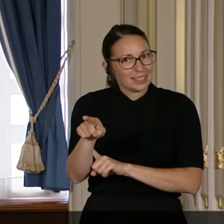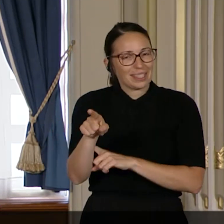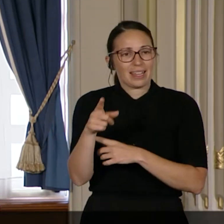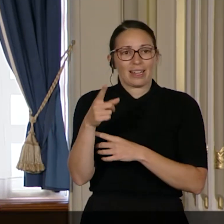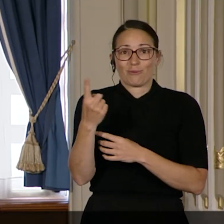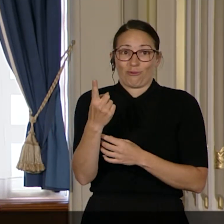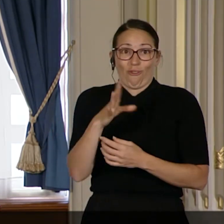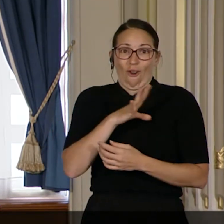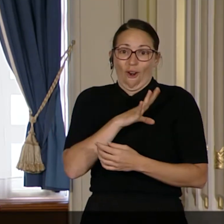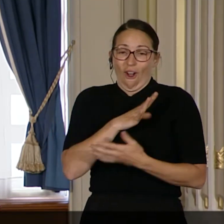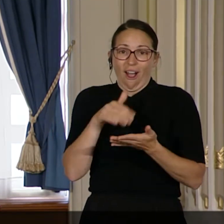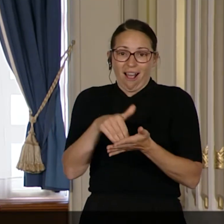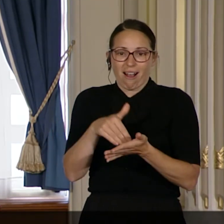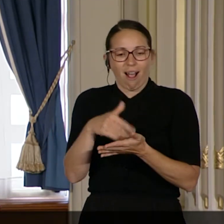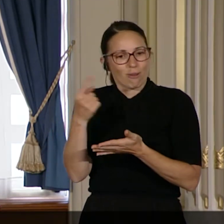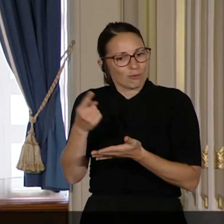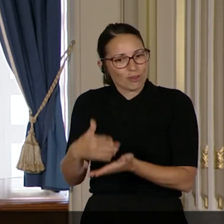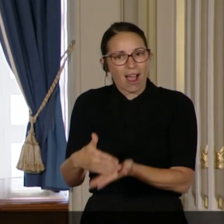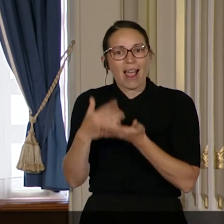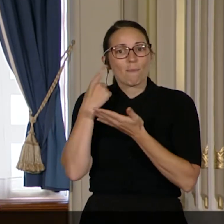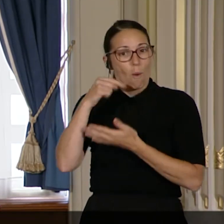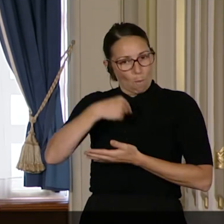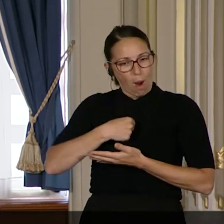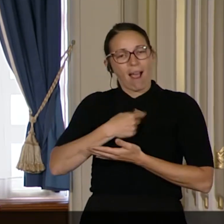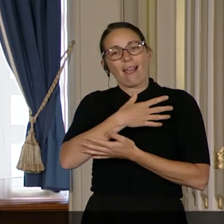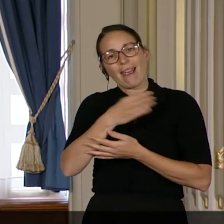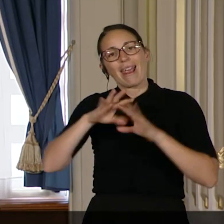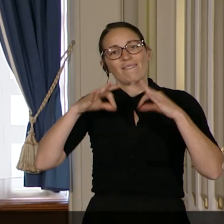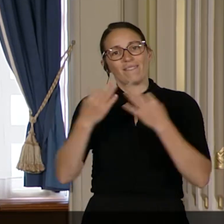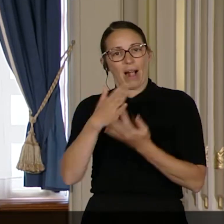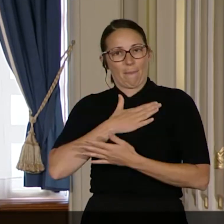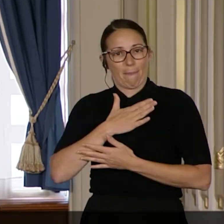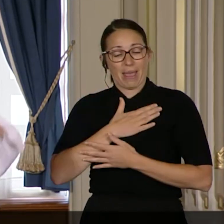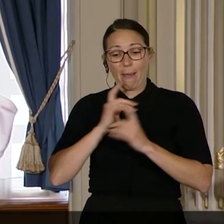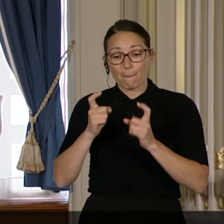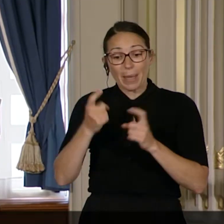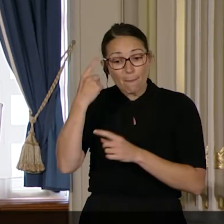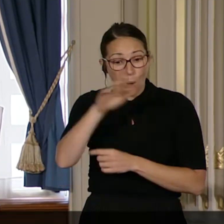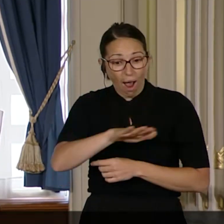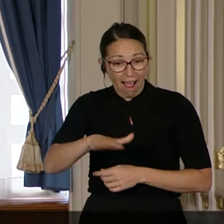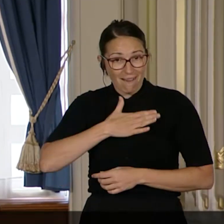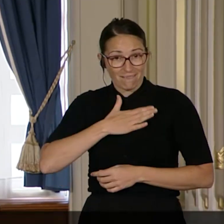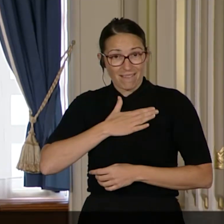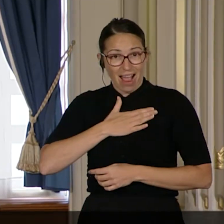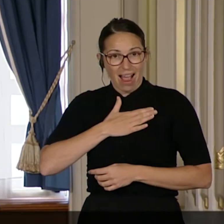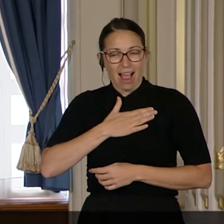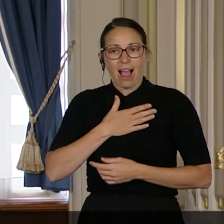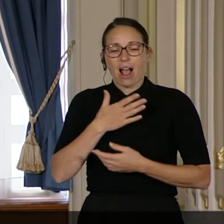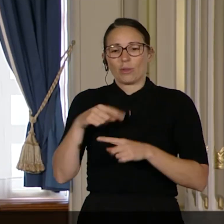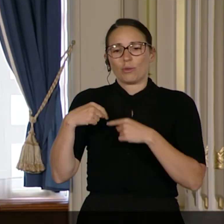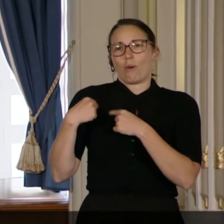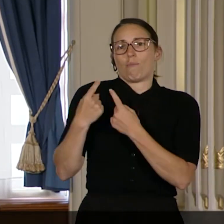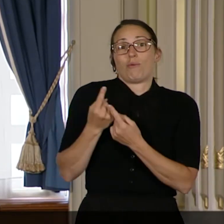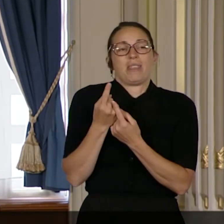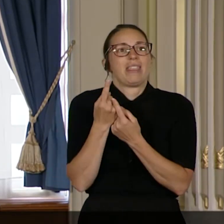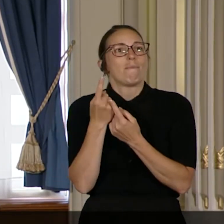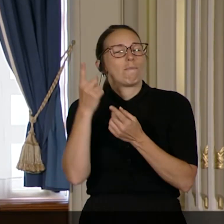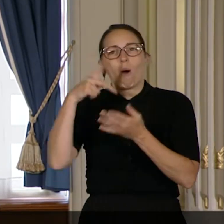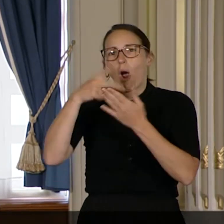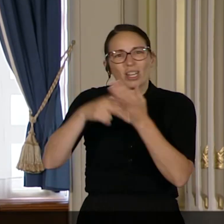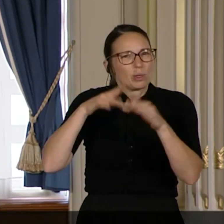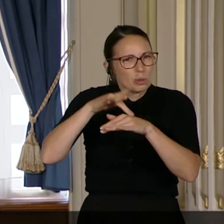qui sont toujours là pour moi et pour notre famille. Ce prix revient à nos enfants, qui, durant mes 1001 projets,